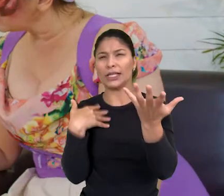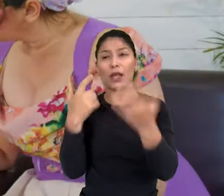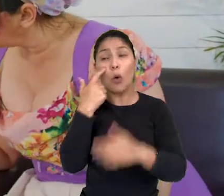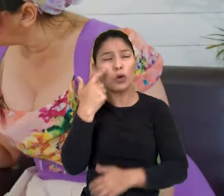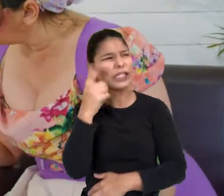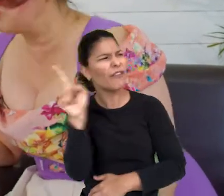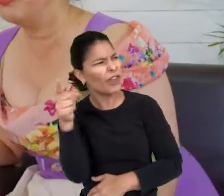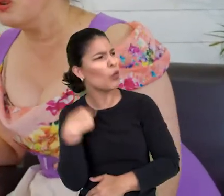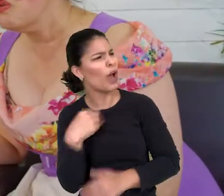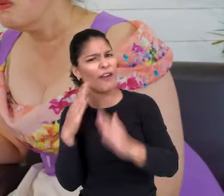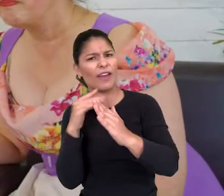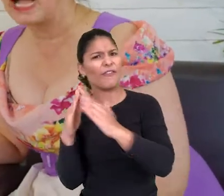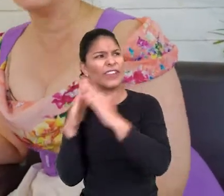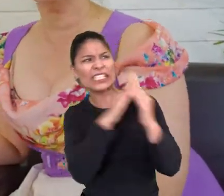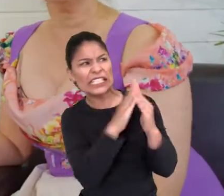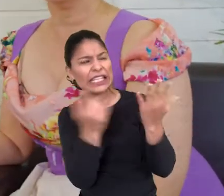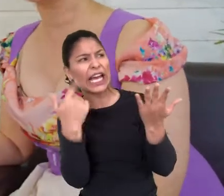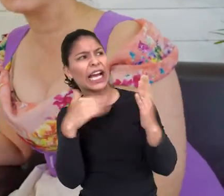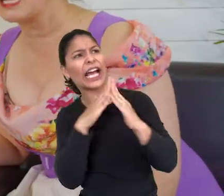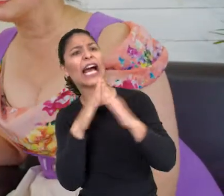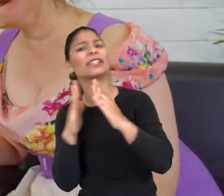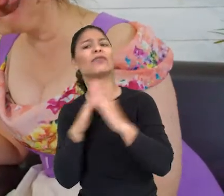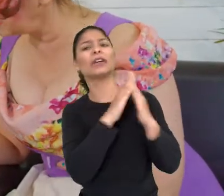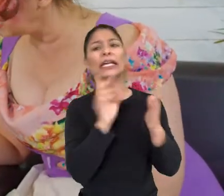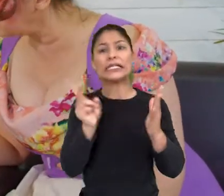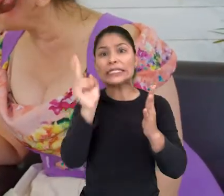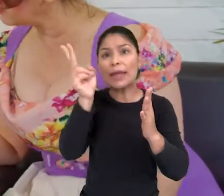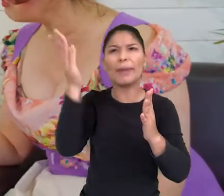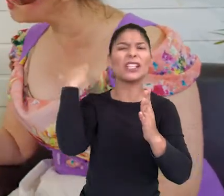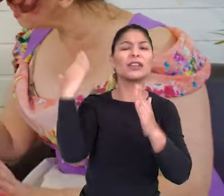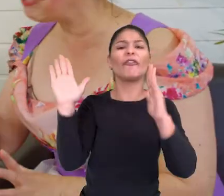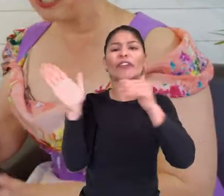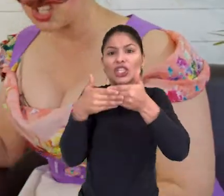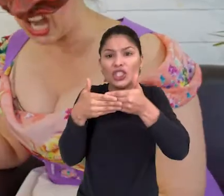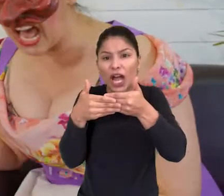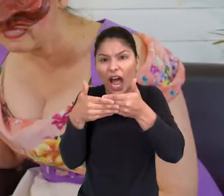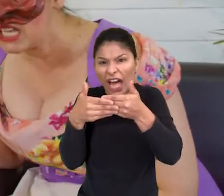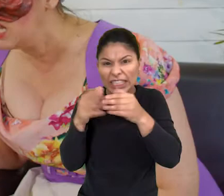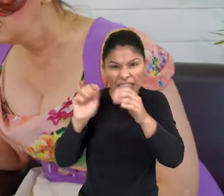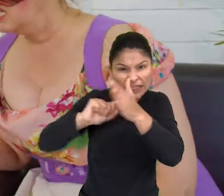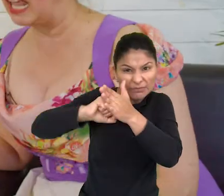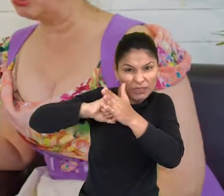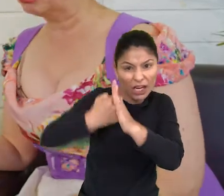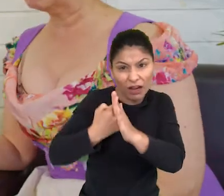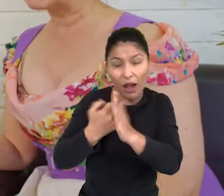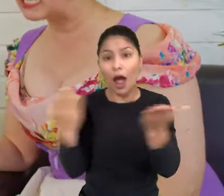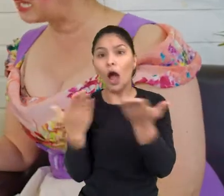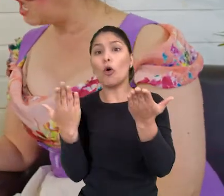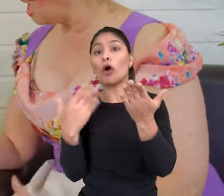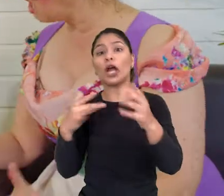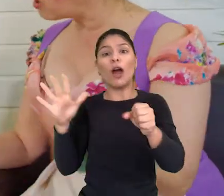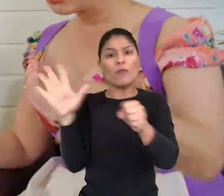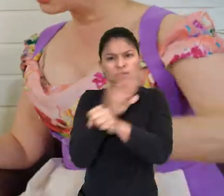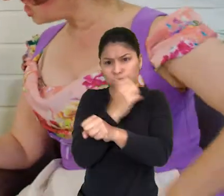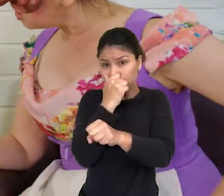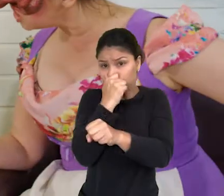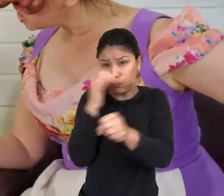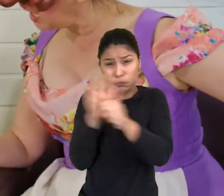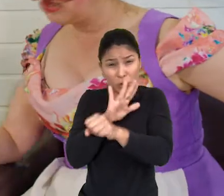Chesca, tu viu? Ali, as casas da vizinhança que estavam sempre fechadas, né? Tudo trancada. Agora tá cheio de gente,